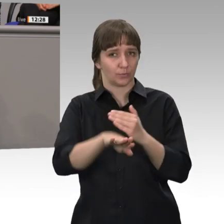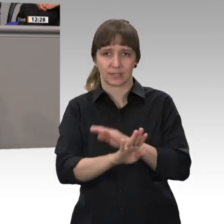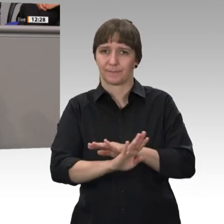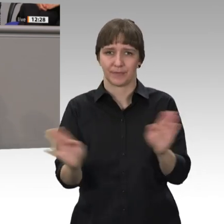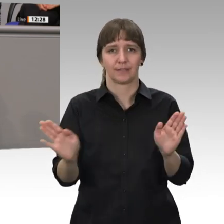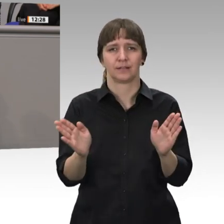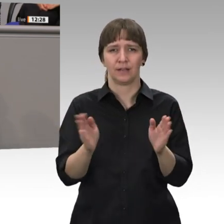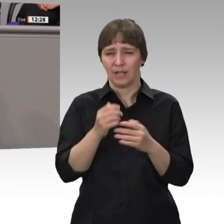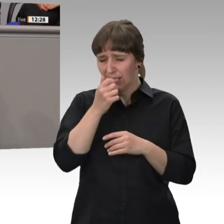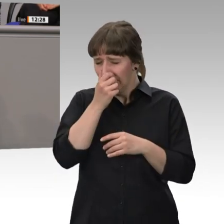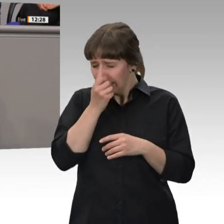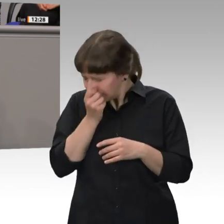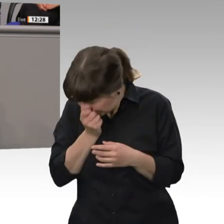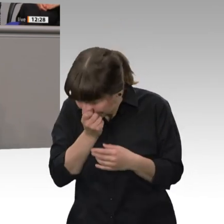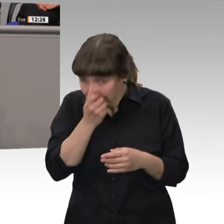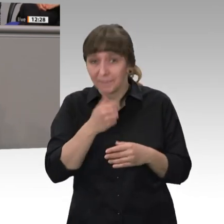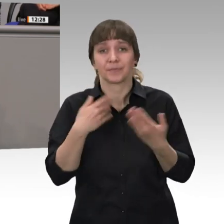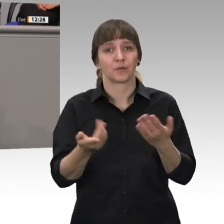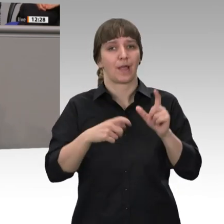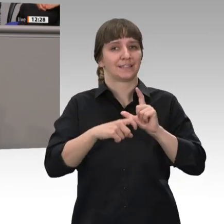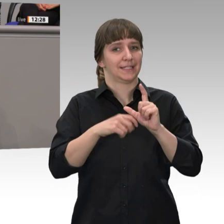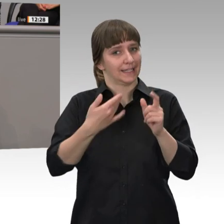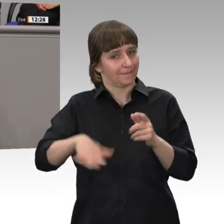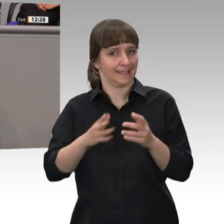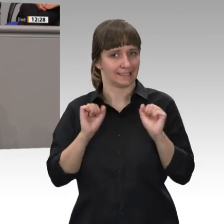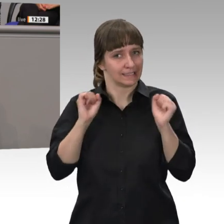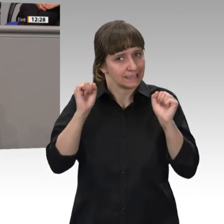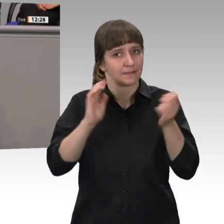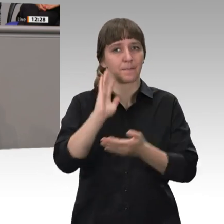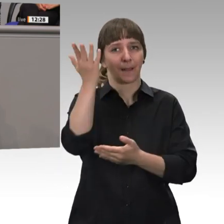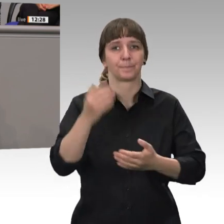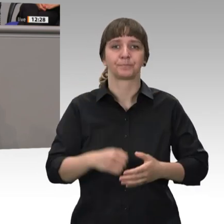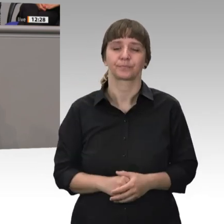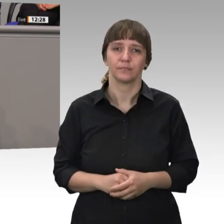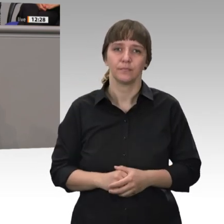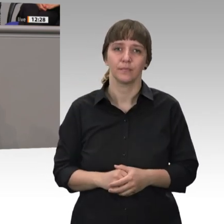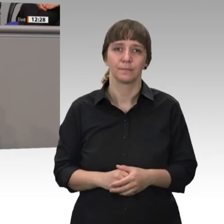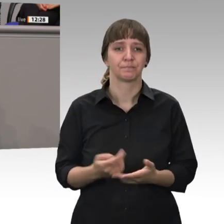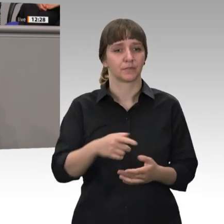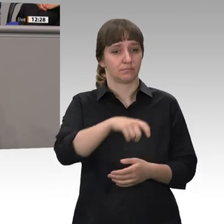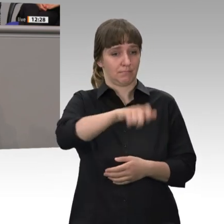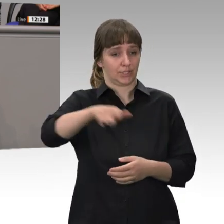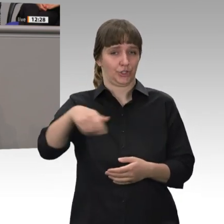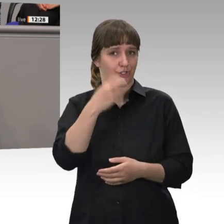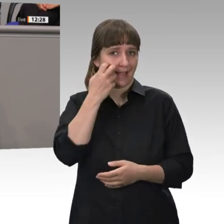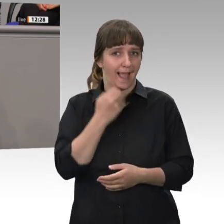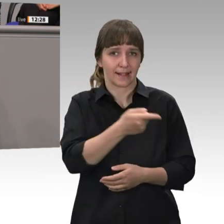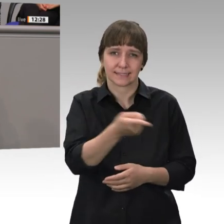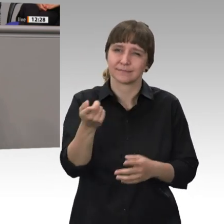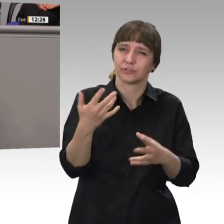hat die SPD durchgesetzt. Wie kriegt man es hin, dass Menschen im Alter eine Rente bekommen, die einigermaßen reicht, die anerkennt, wenn